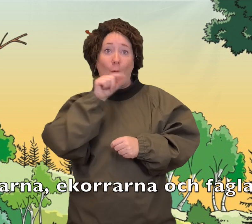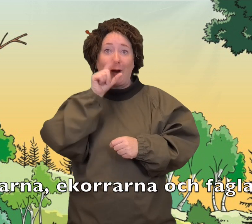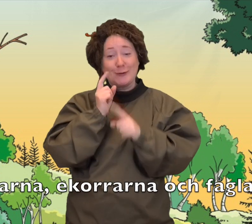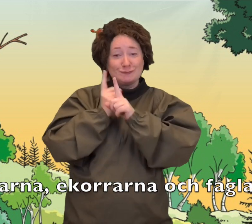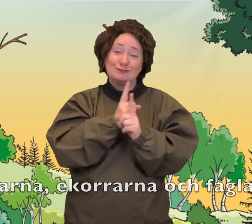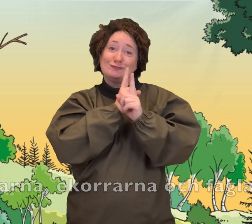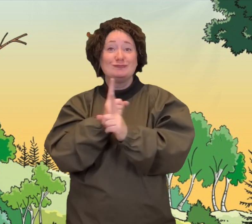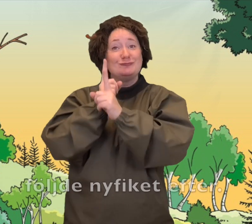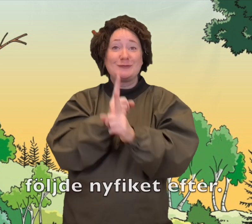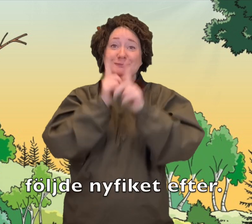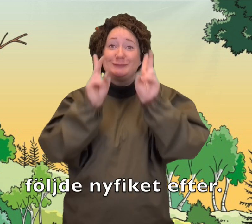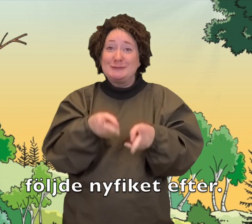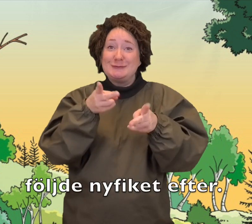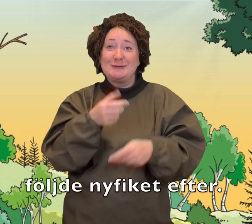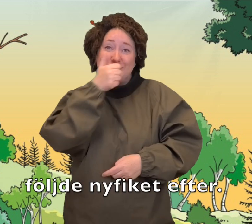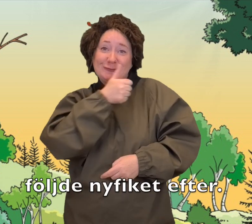och fåglarna följde nyfiket efter.